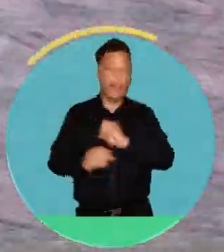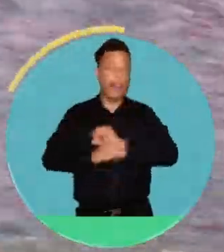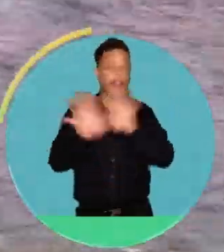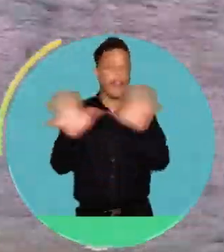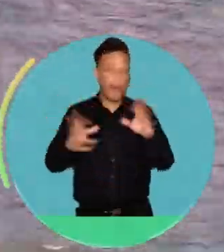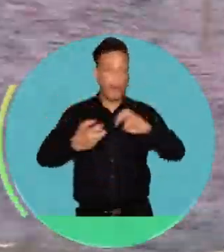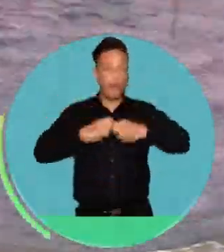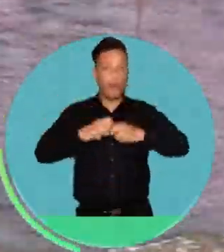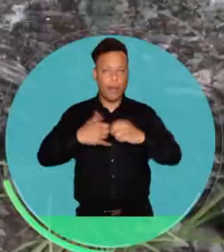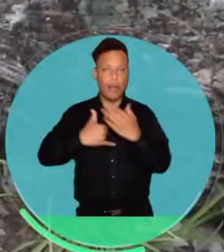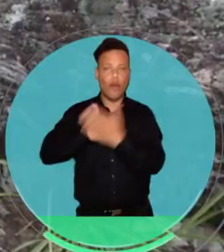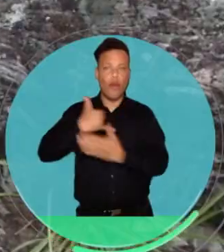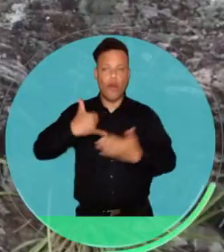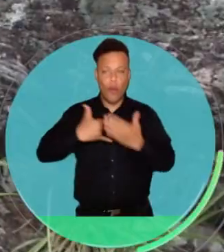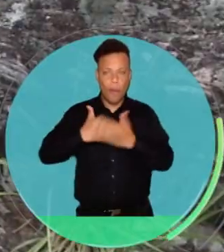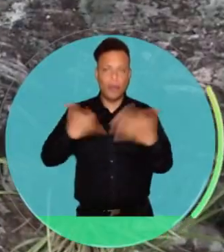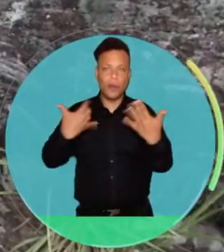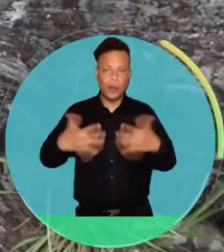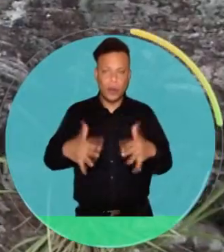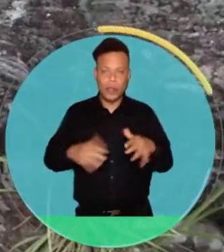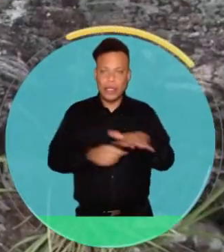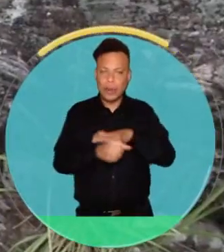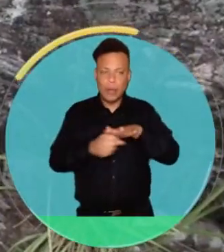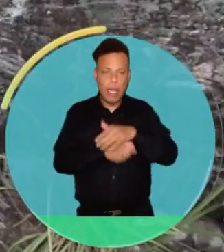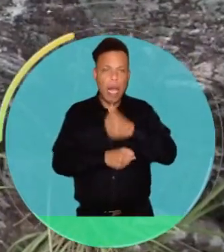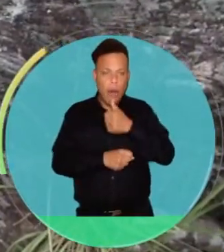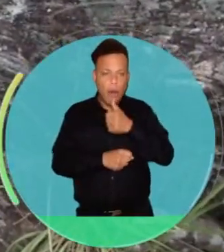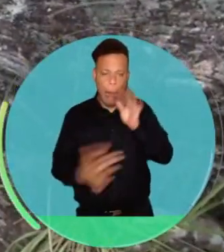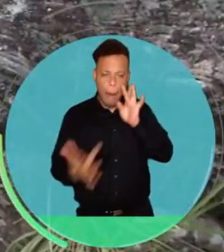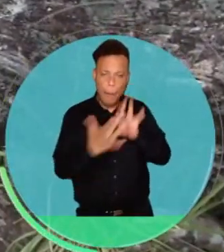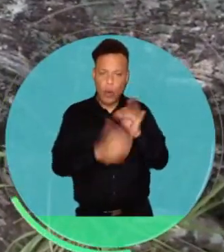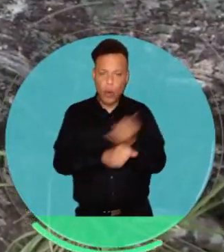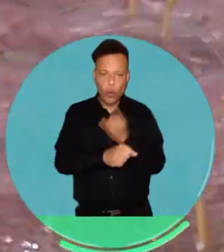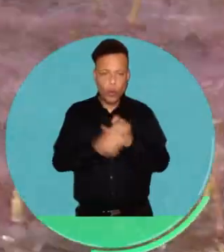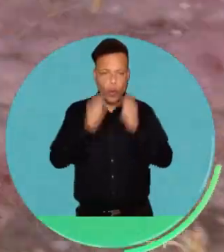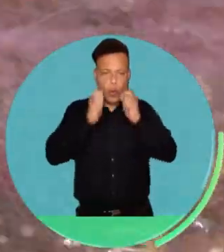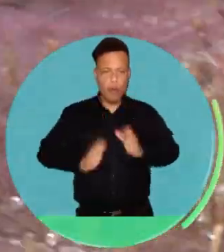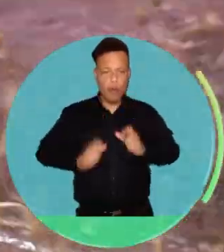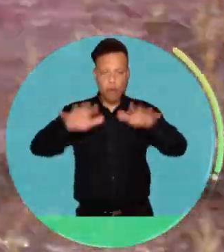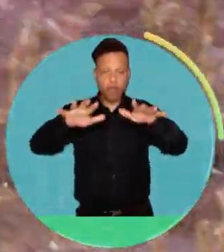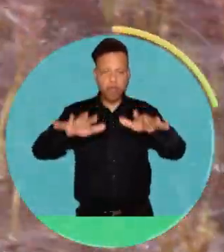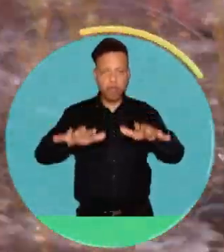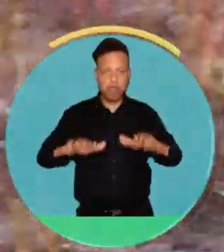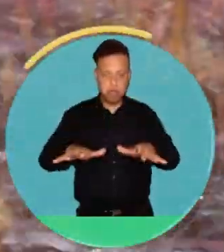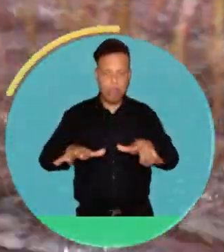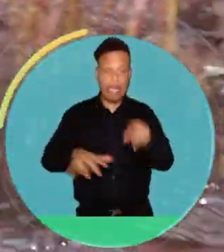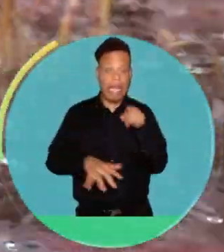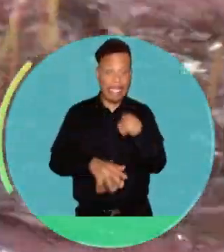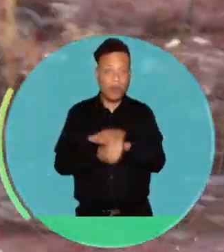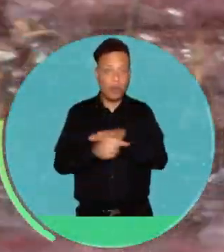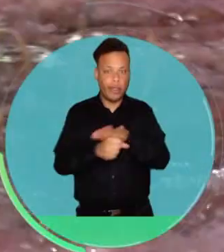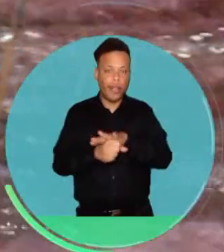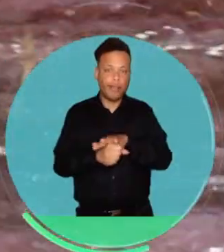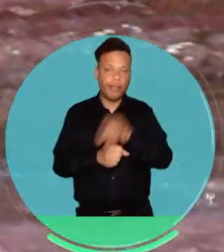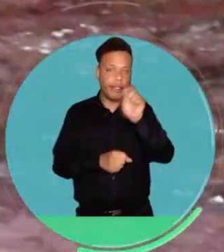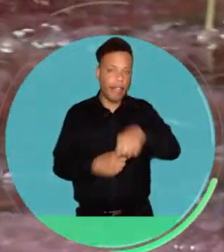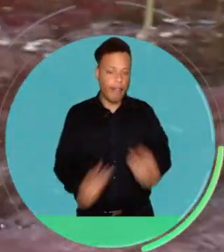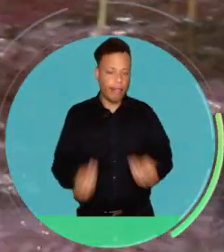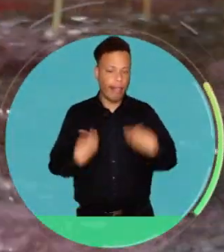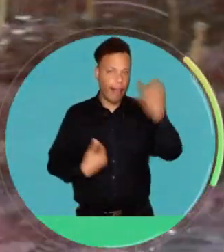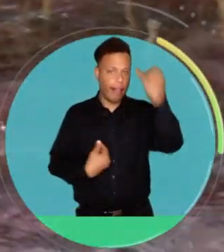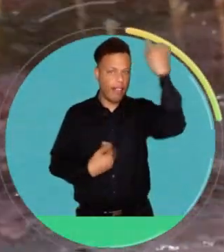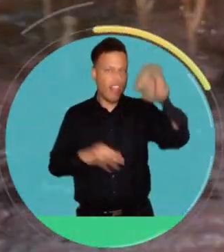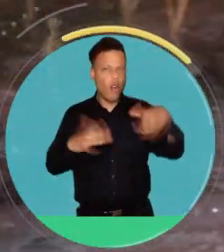evidencia el problema que tiene el país frente al desabastecimiento de agua potable, que debería darnos una idea sobre las medidas que